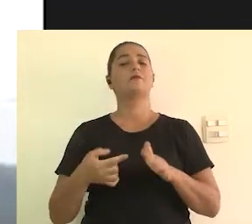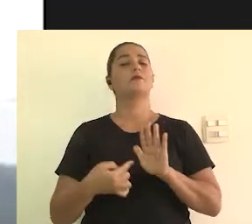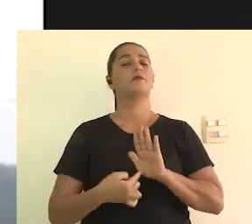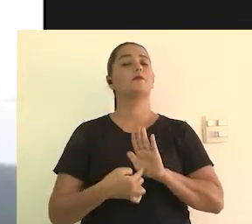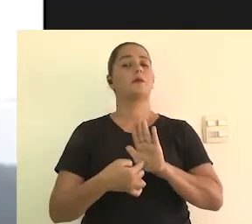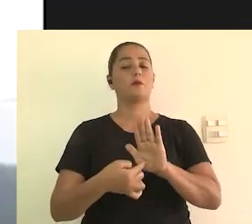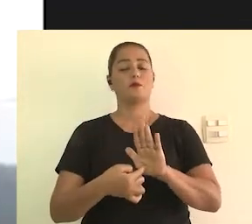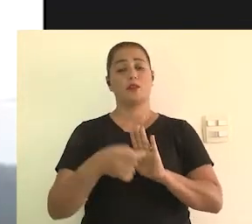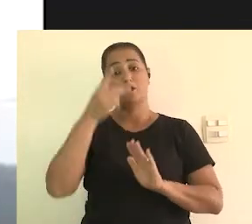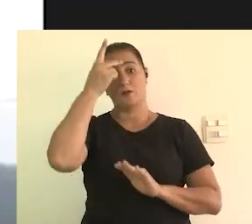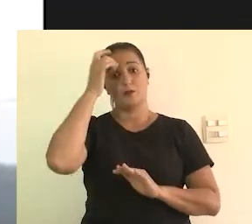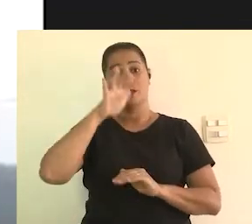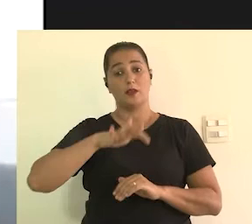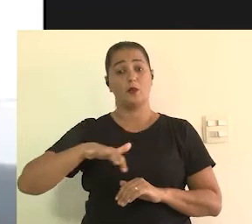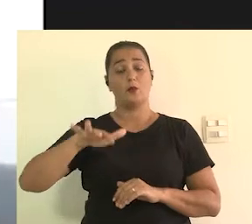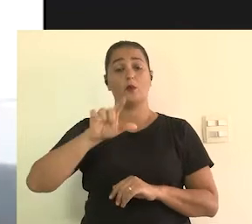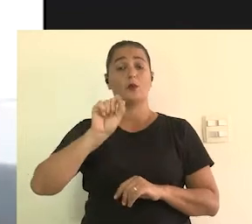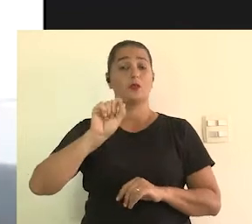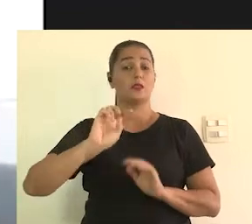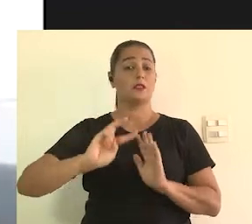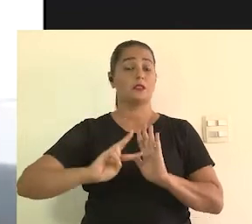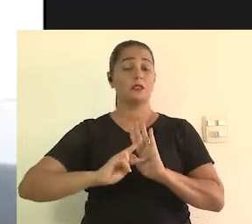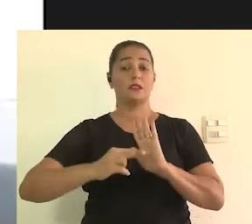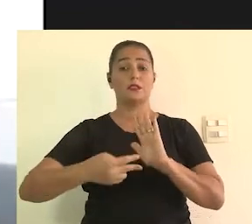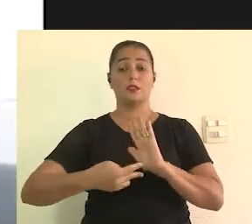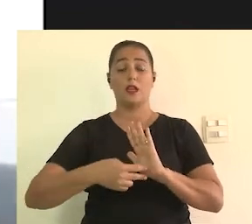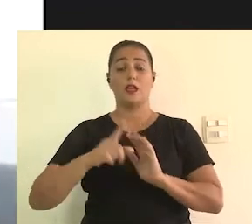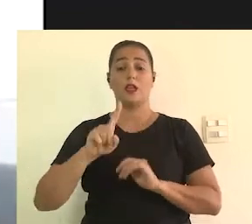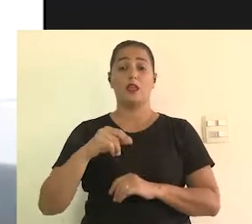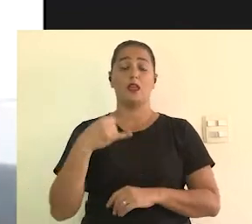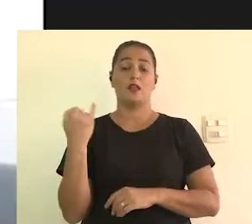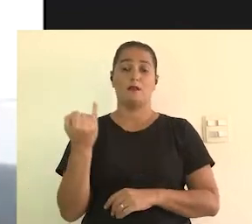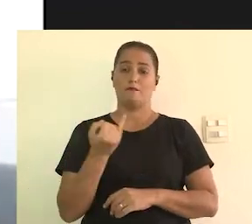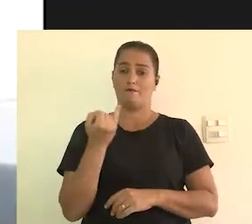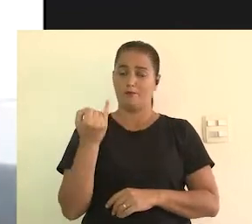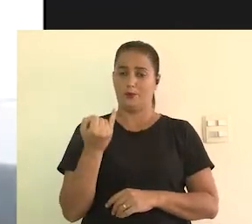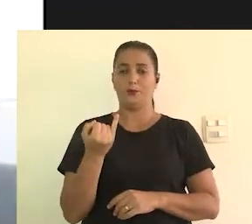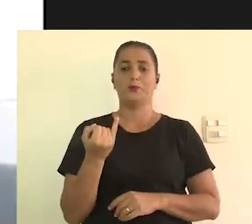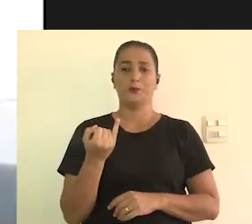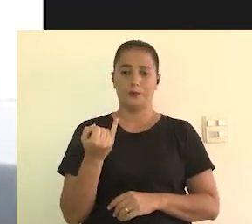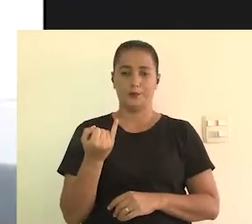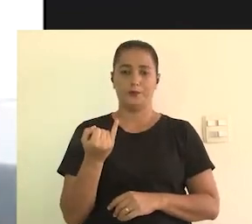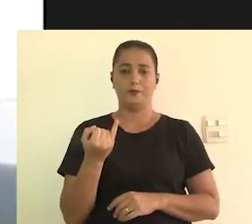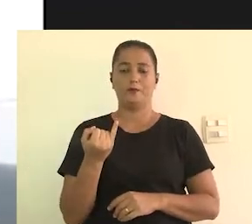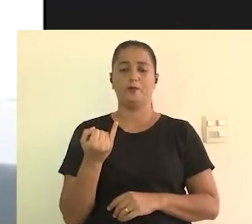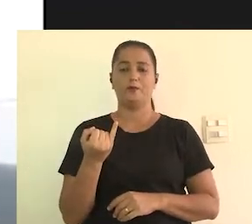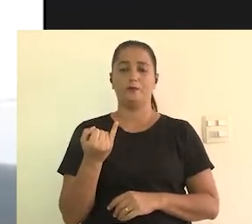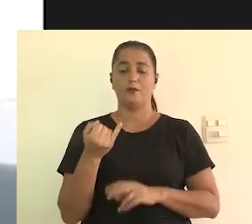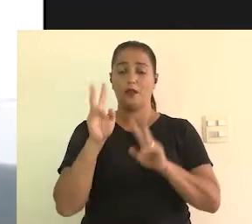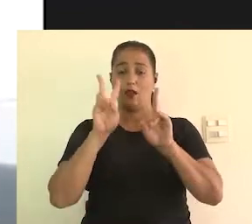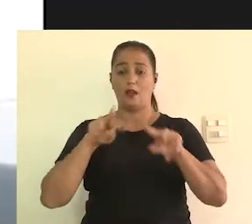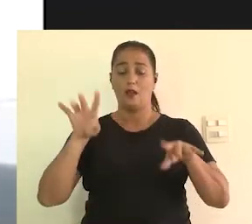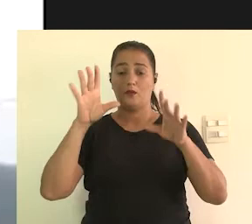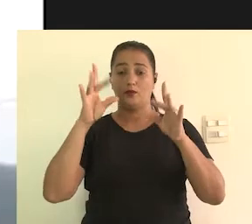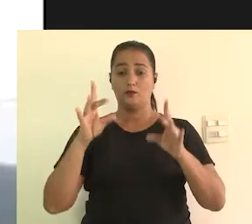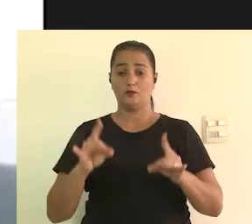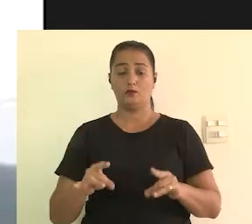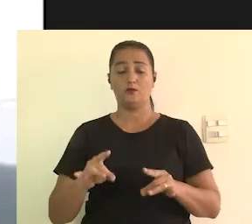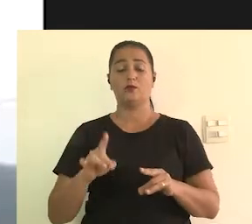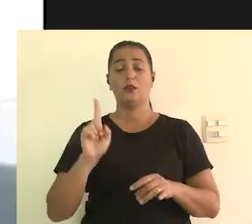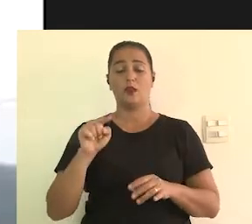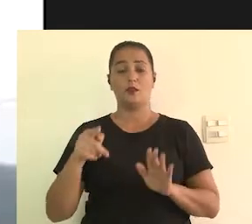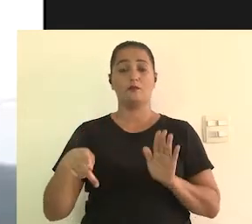É importante a gente difundir o recurso e mostrar para as pessoas o que é esse recurso e a